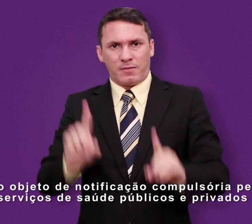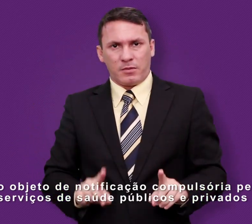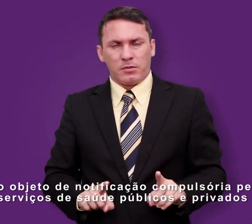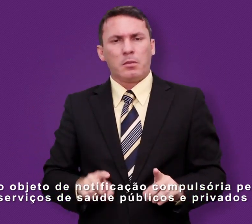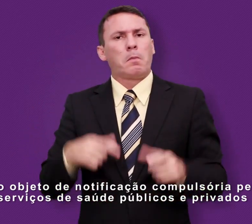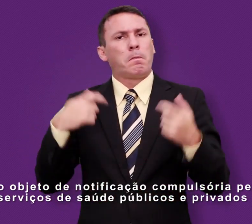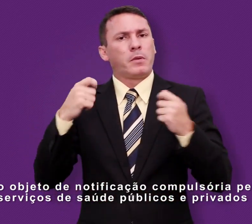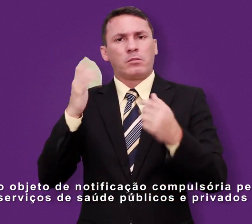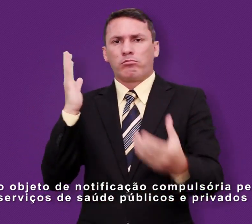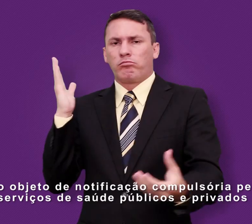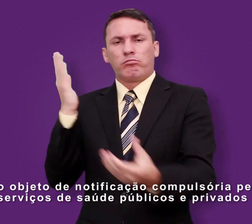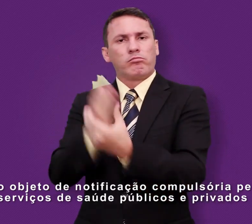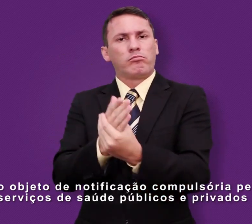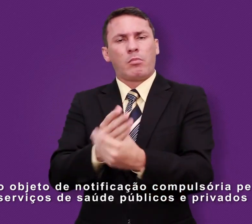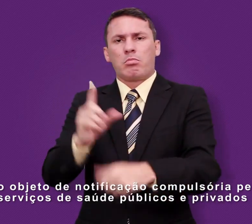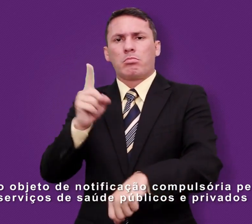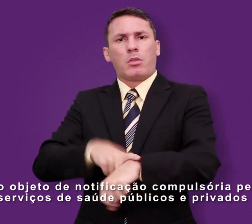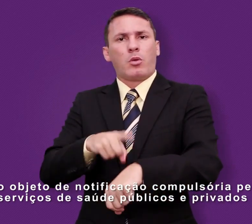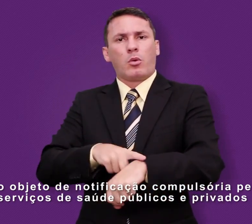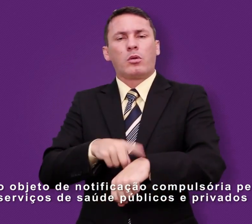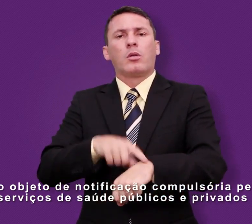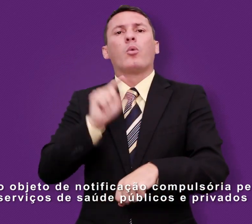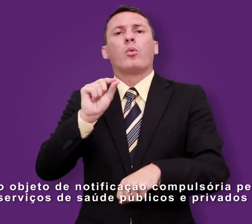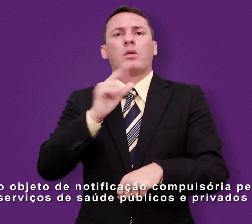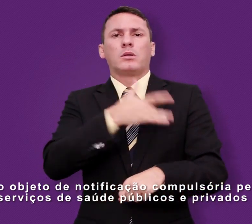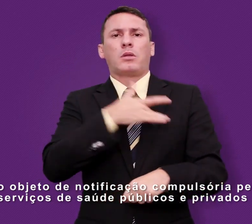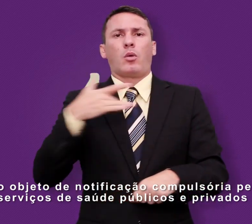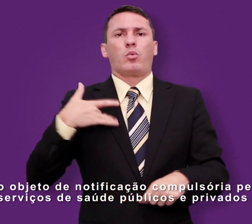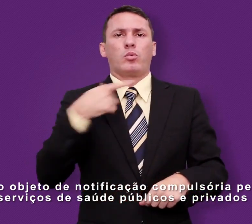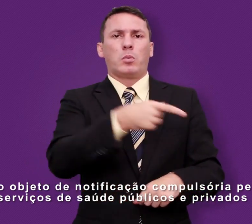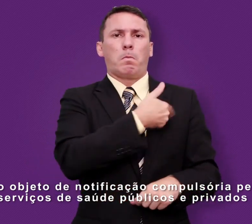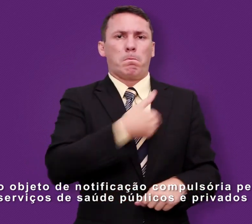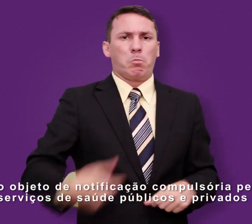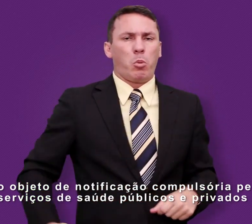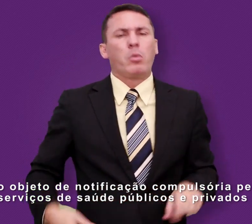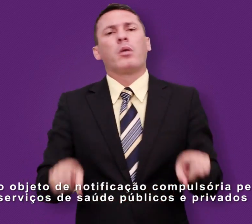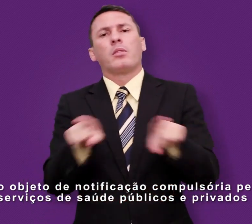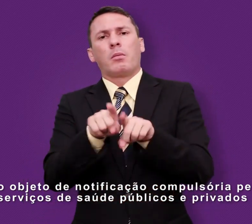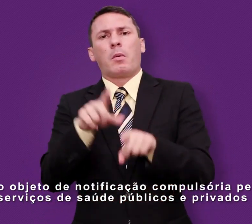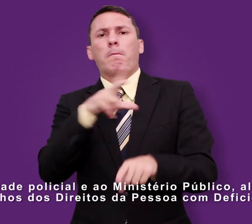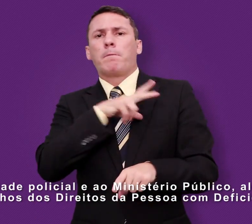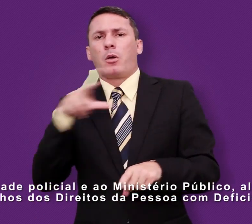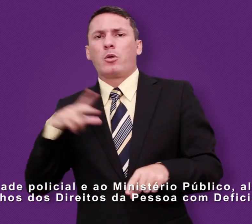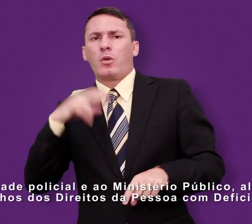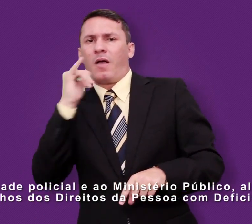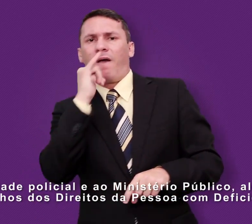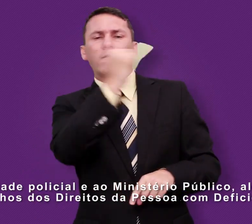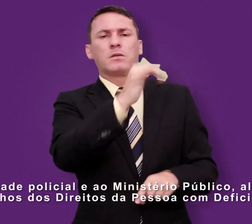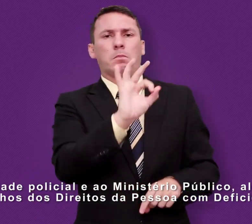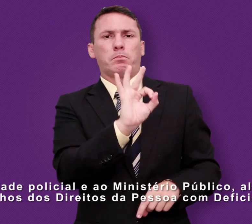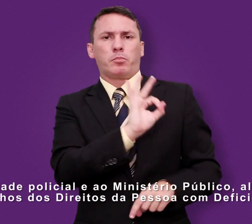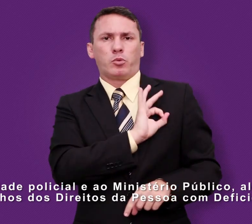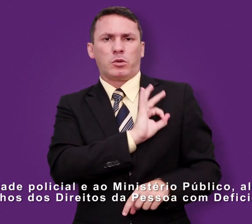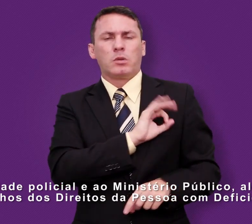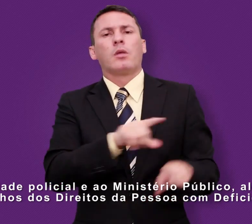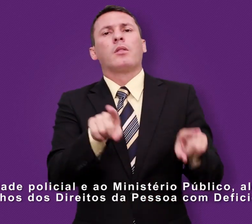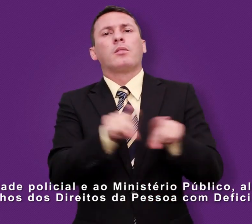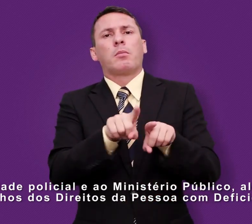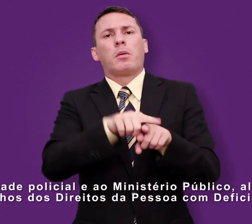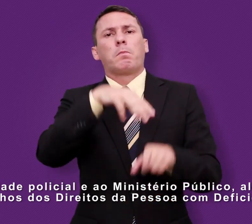de notificação compulsória pelos serviços de saúde públicos e privados à autoridade policial e ao Ministério